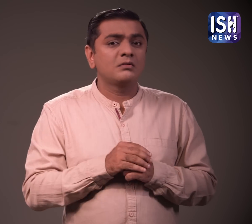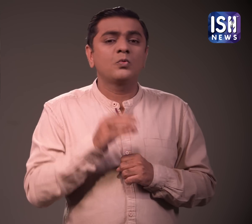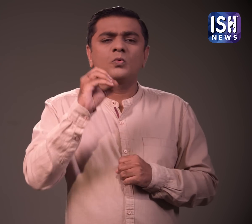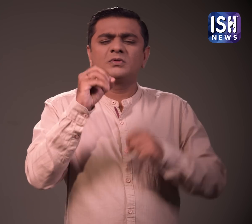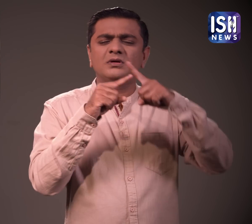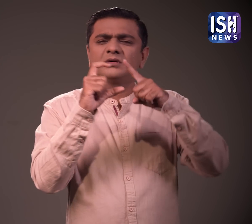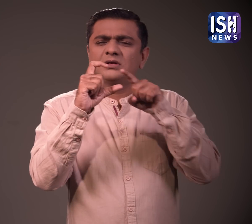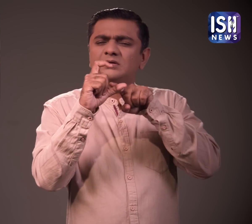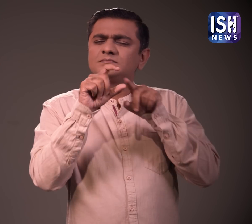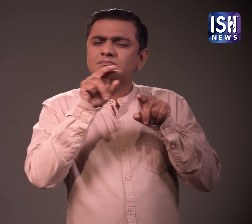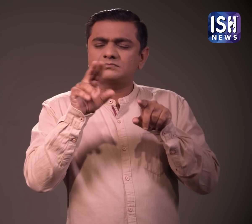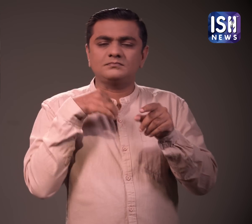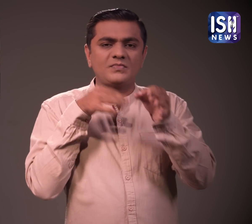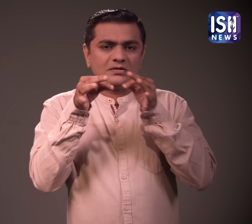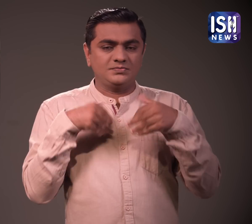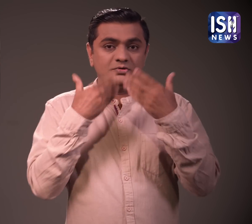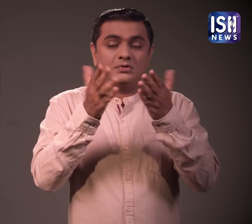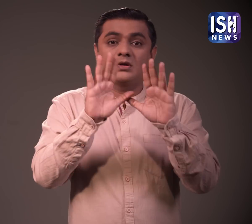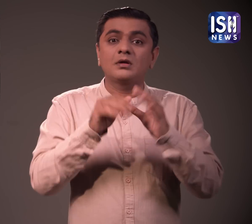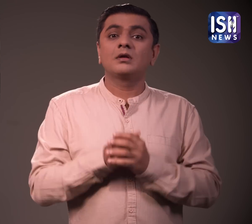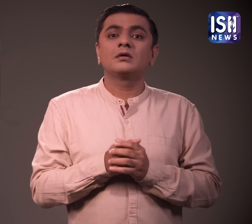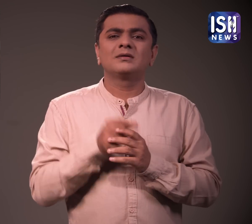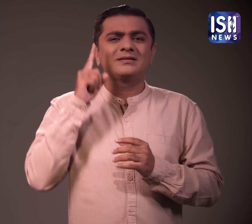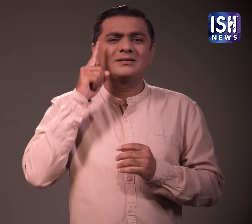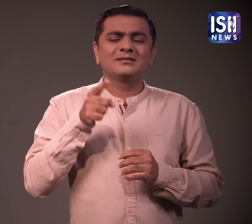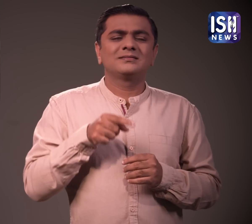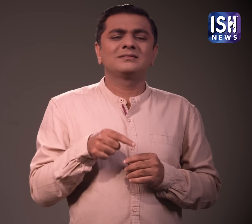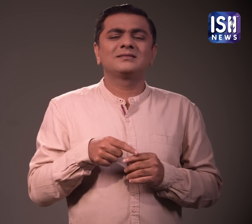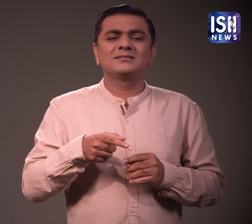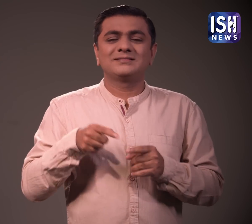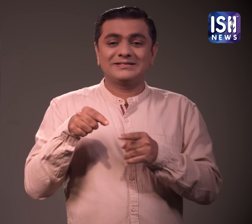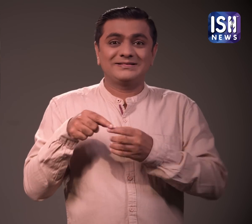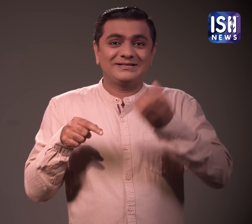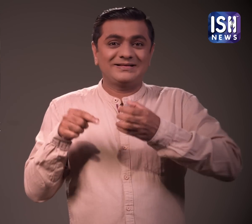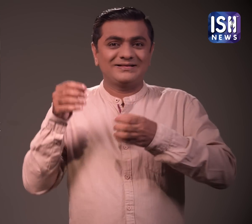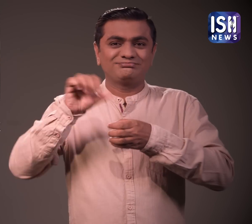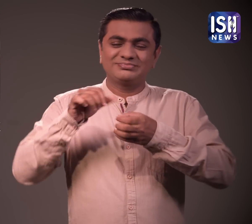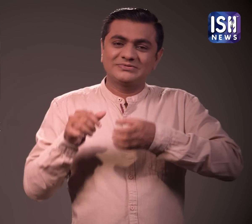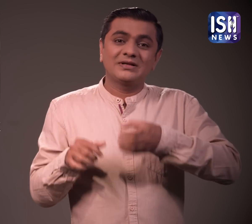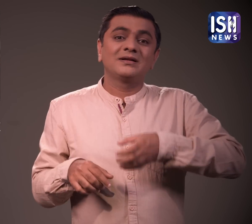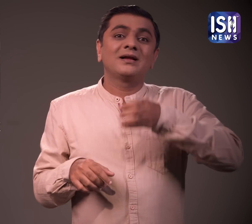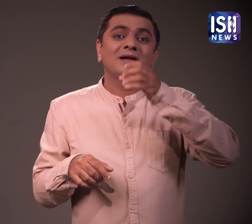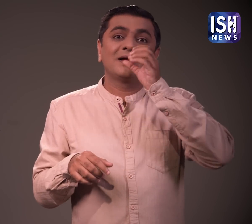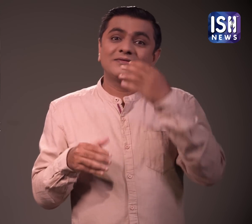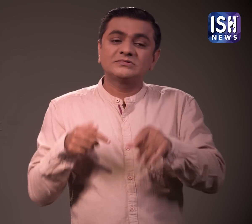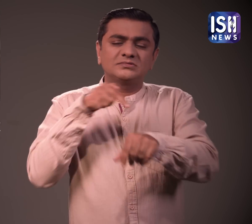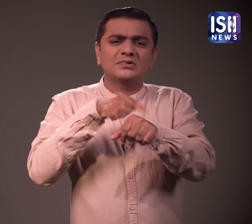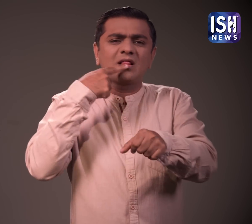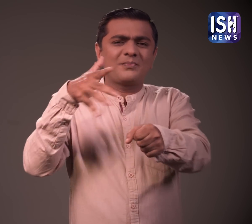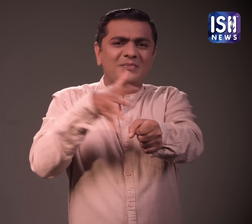रिपोर्ट के मुताबिक प्रोटीन शेक के कारण औरनी थाइन ट्रांस करबाइन लायस हुआ होगा ये एक